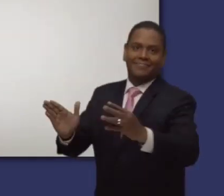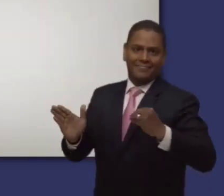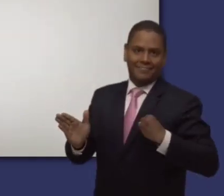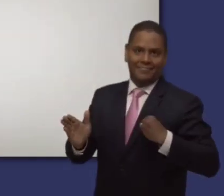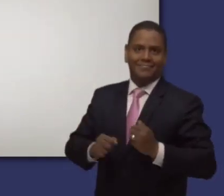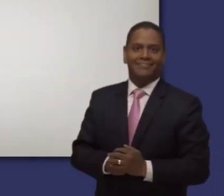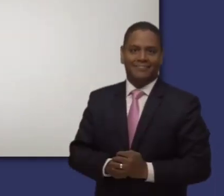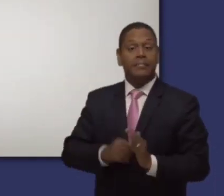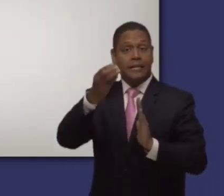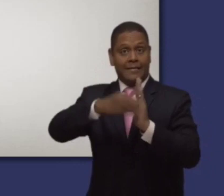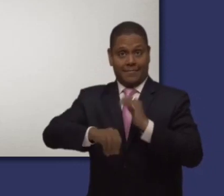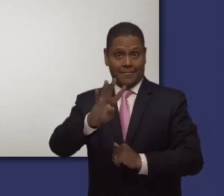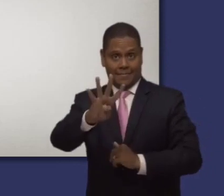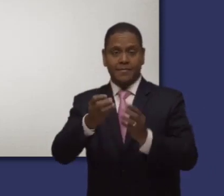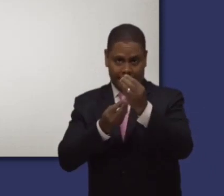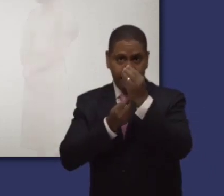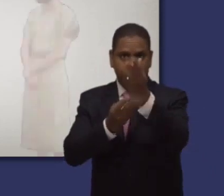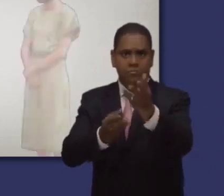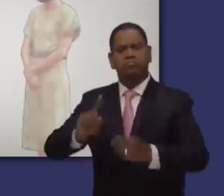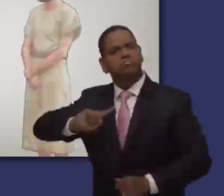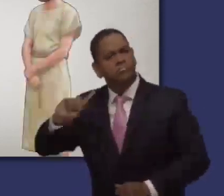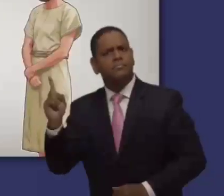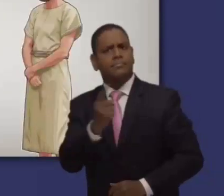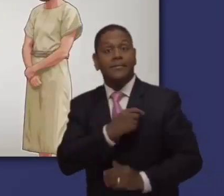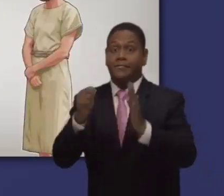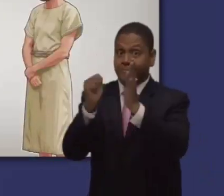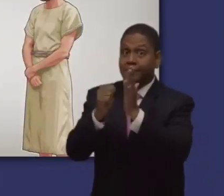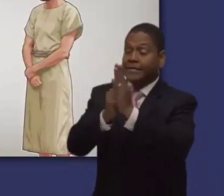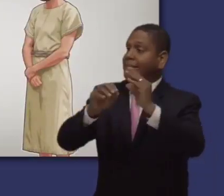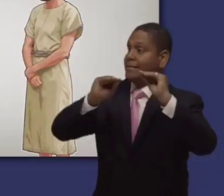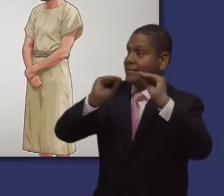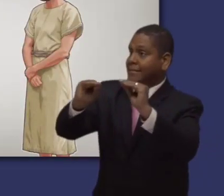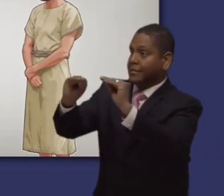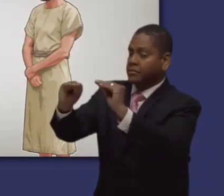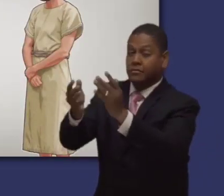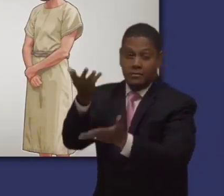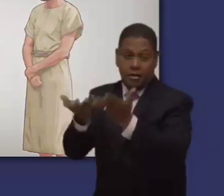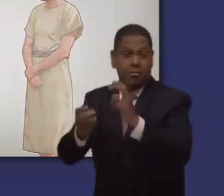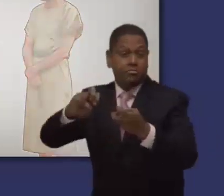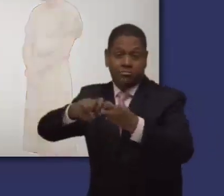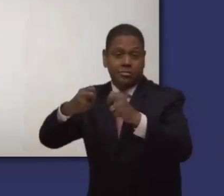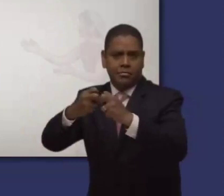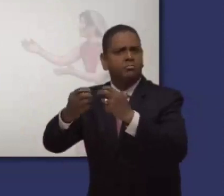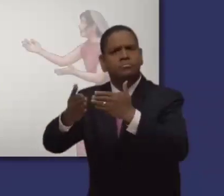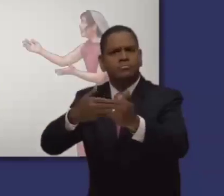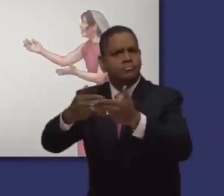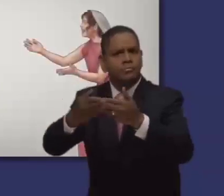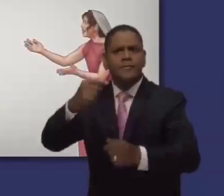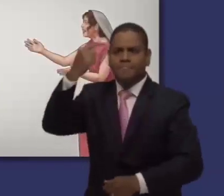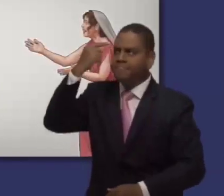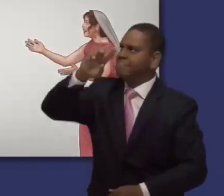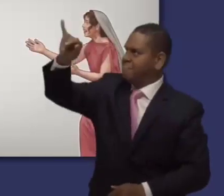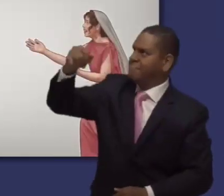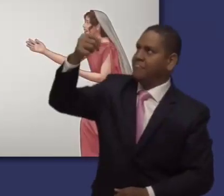En el capítulo cuatro, Pedro destaca que debemos vivir para hacer la voluntad de Dios como hizo Cristo, aunque eso